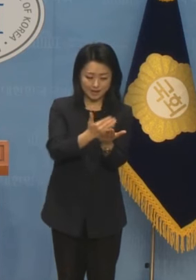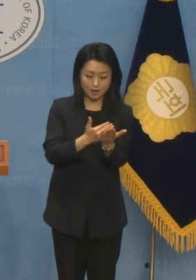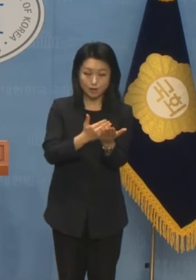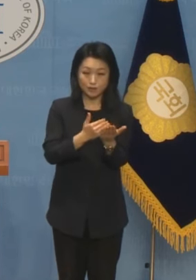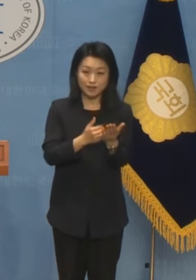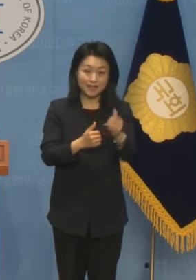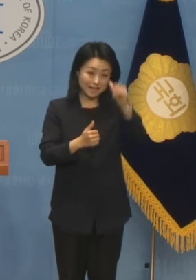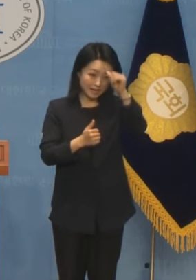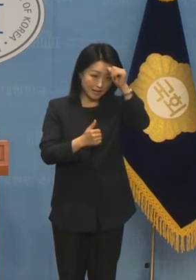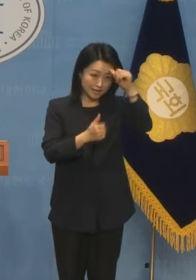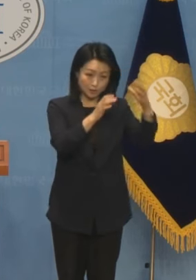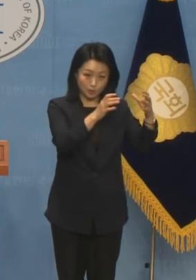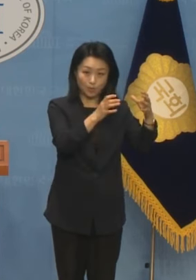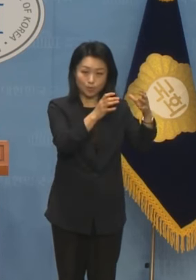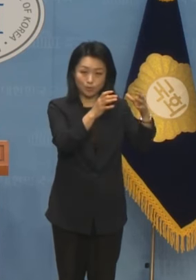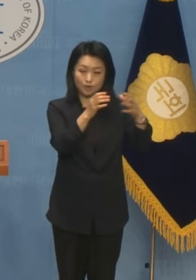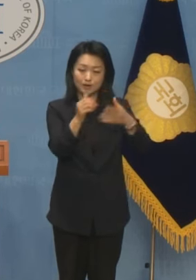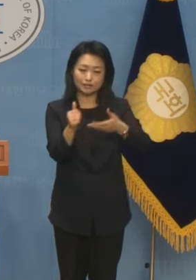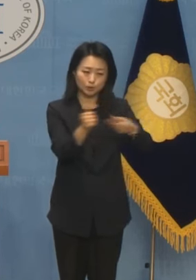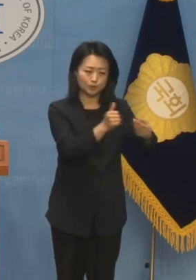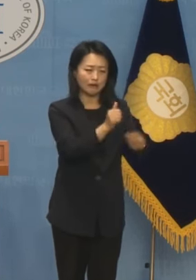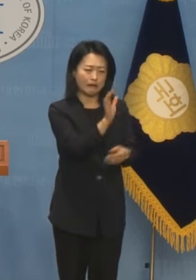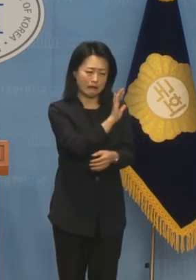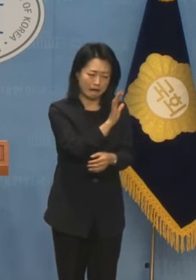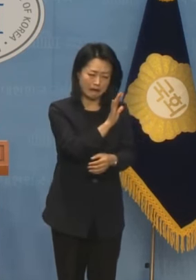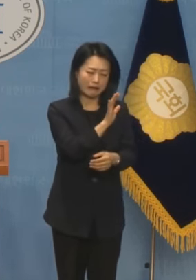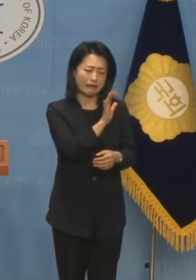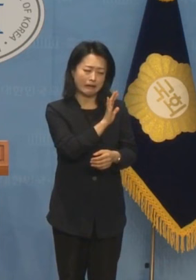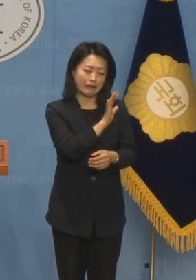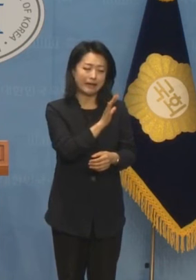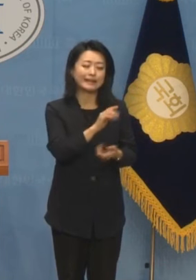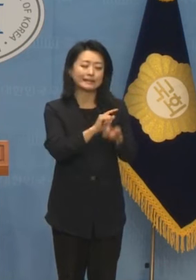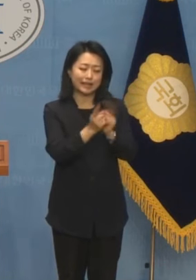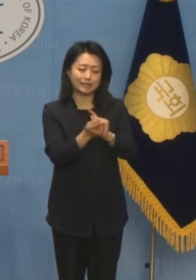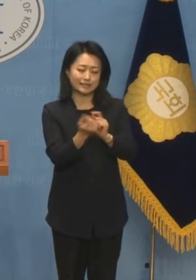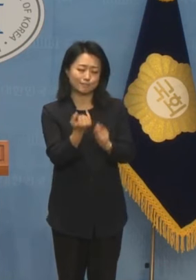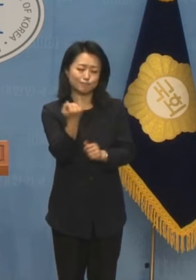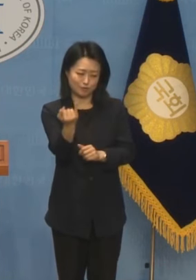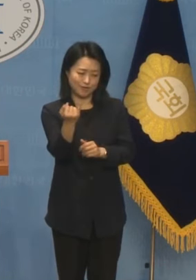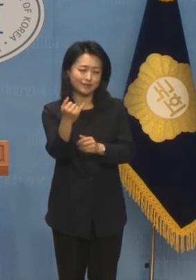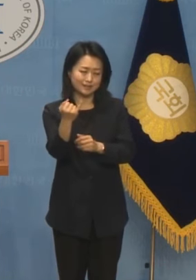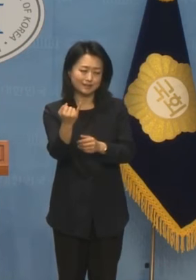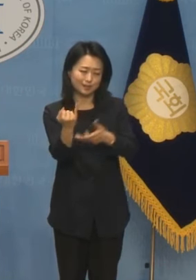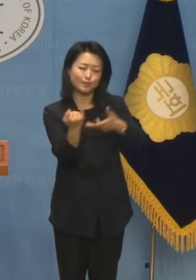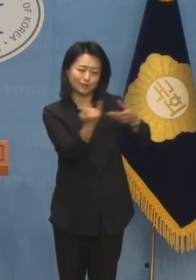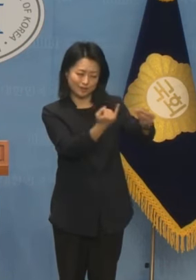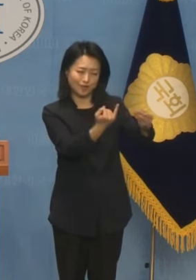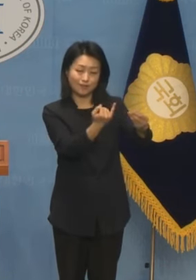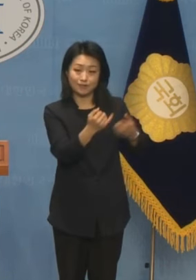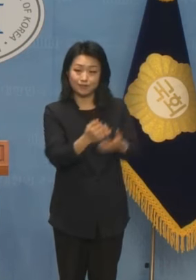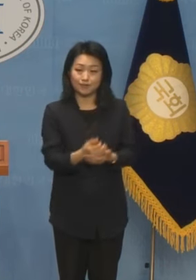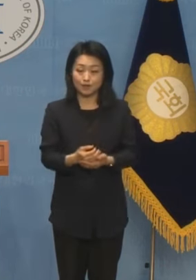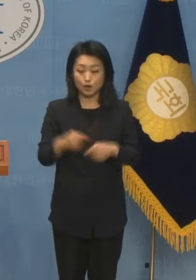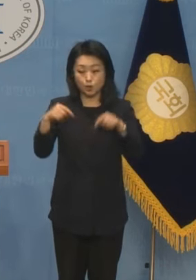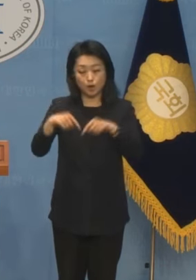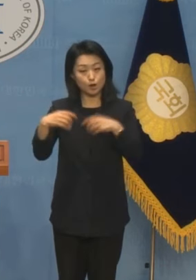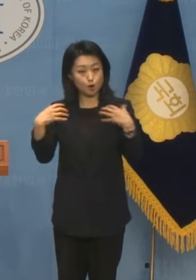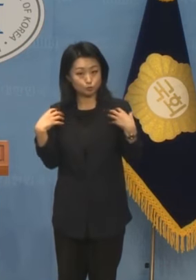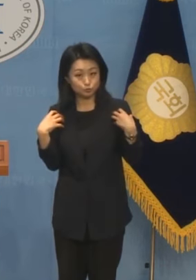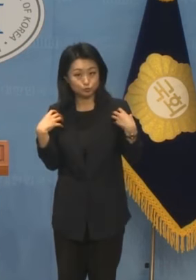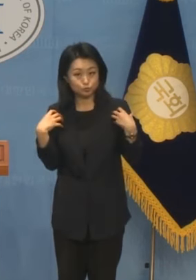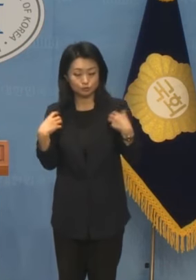초청을 고사하니 인도 측에서 아내를 대신 보내달라고 초청했다고 밝혔습니다. 그런데 외교부에 따르면